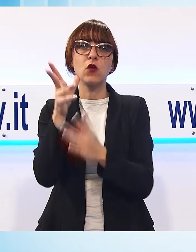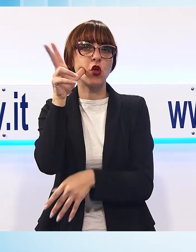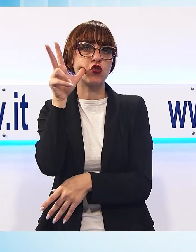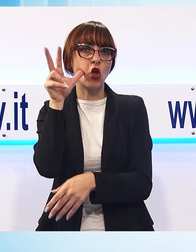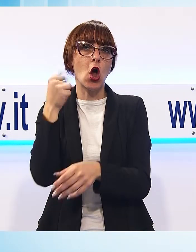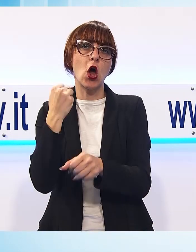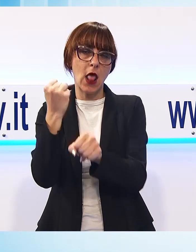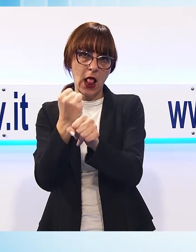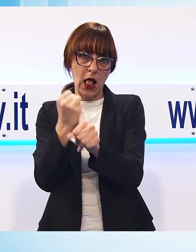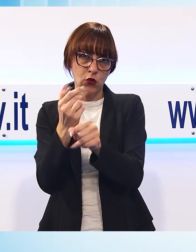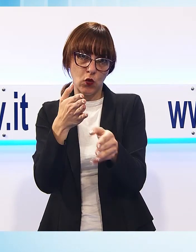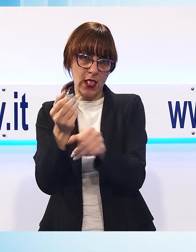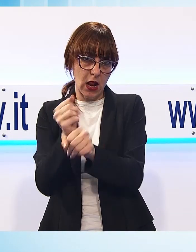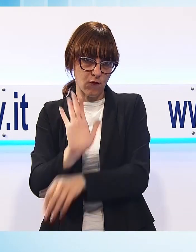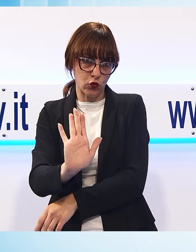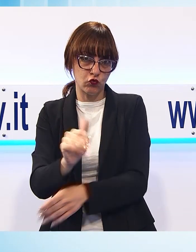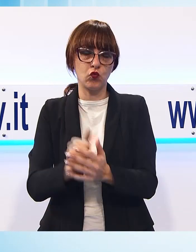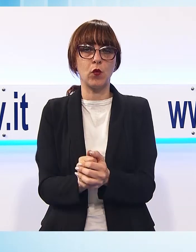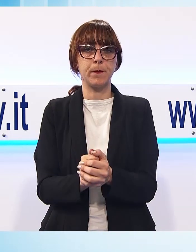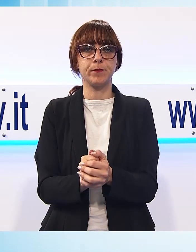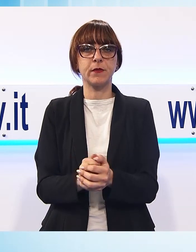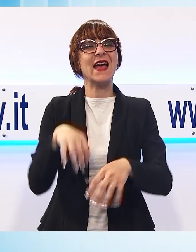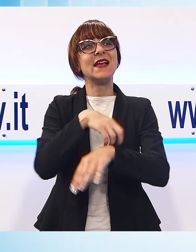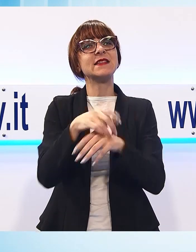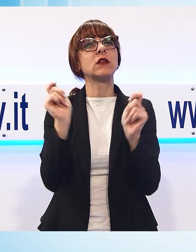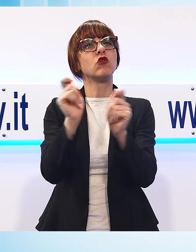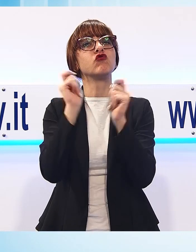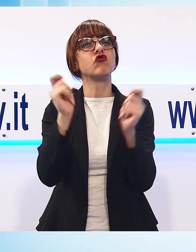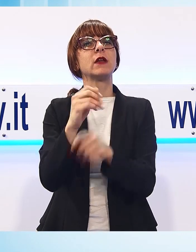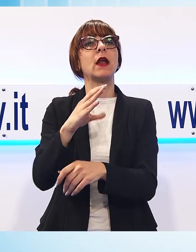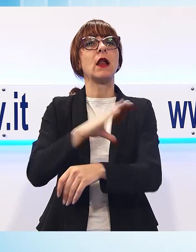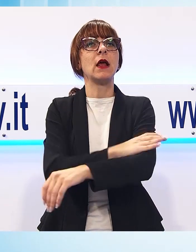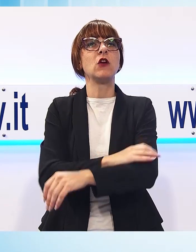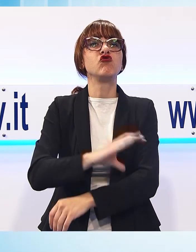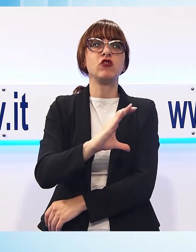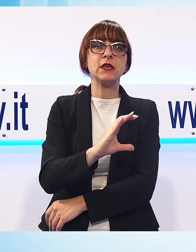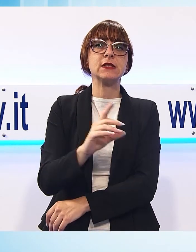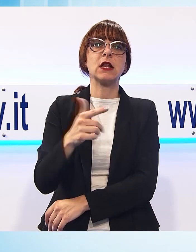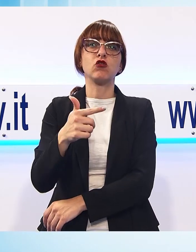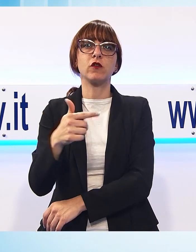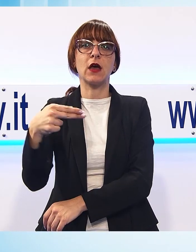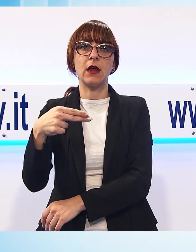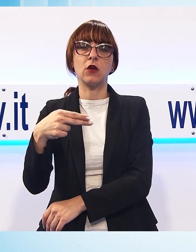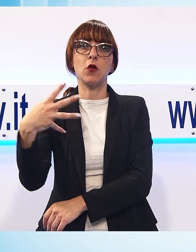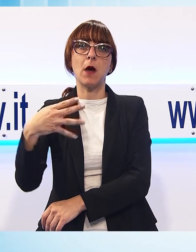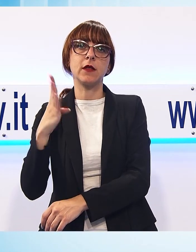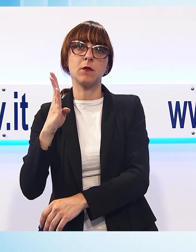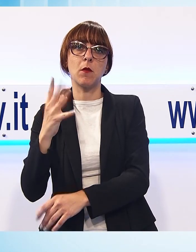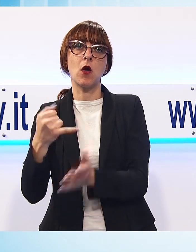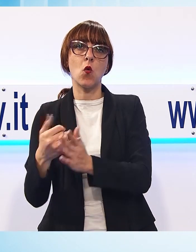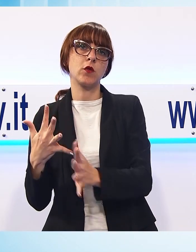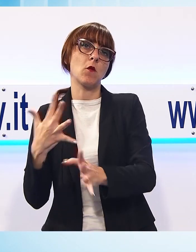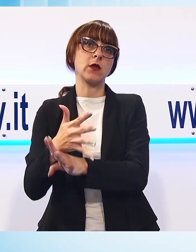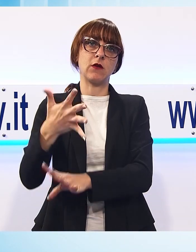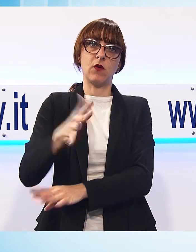è stato il segretario generale della CISL Toscana Nord, Massimo Bani. Il sindaco di Lucca, Alessandro